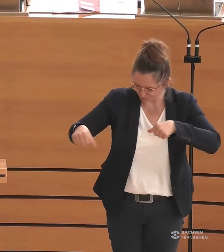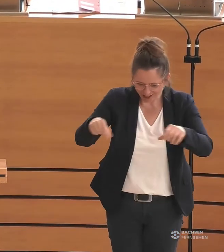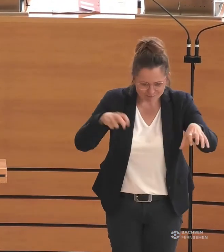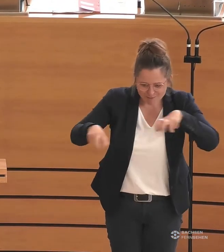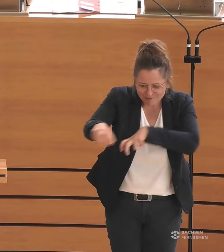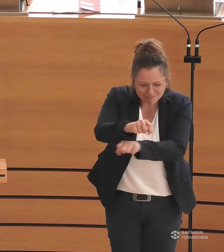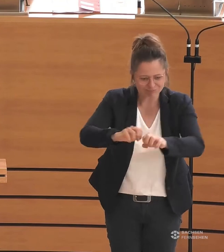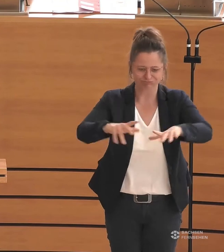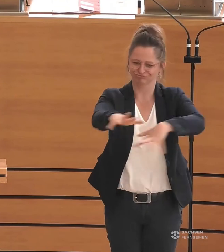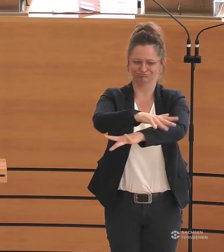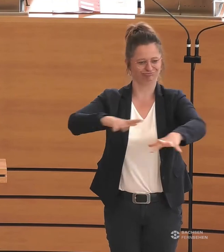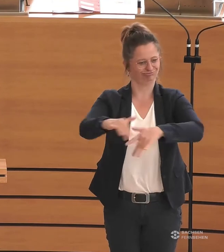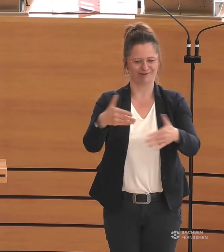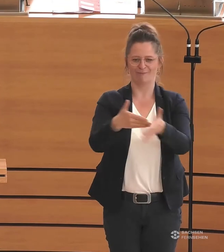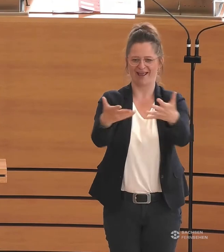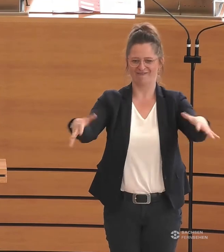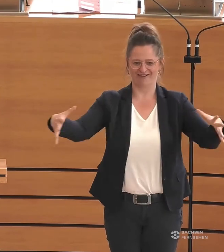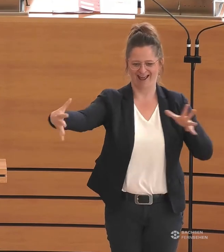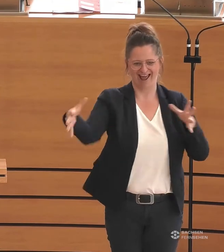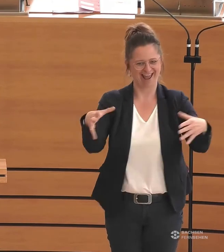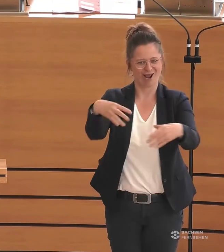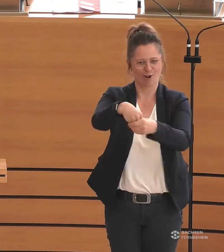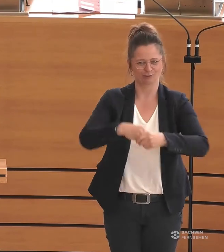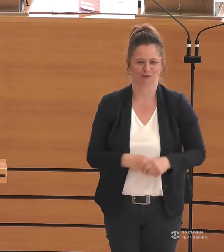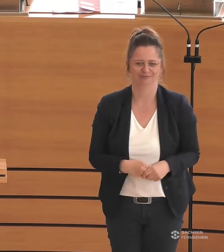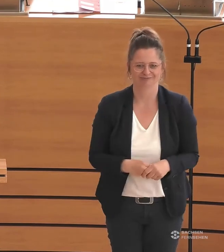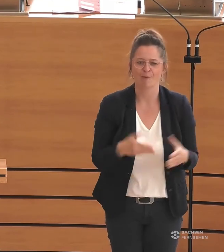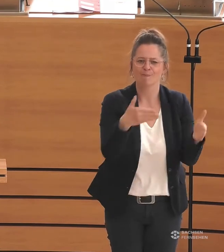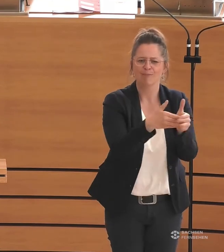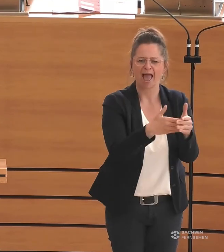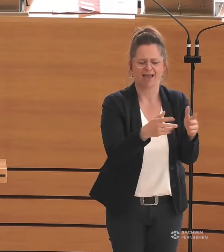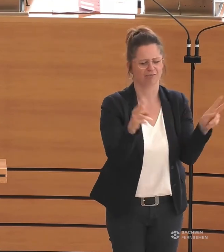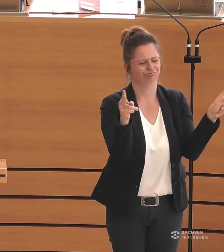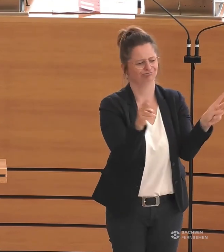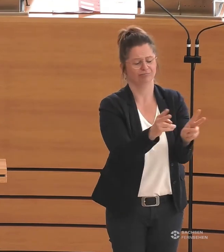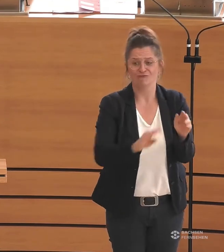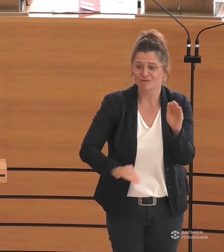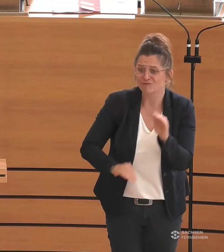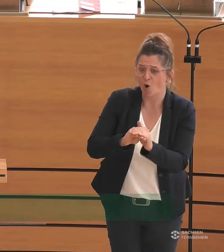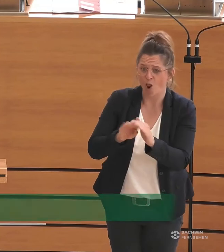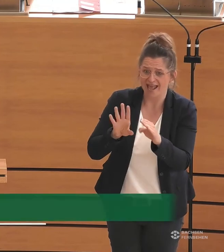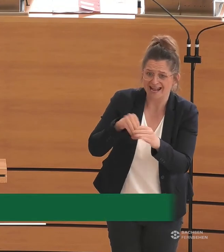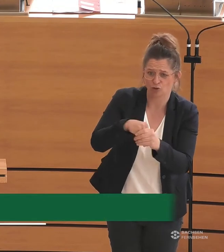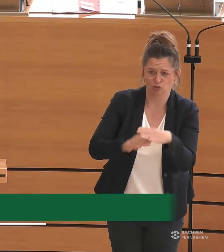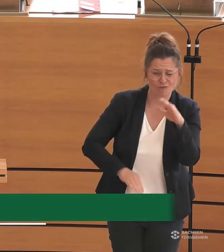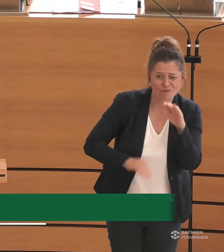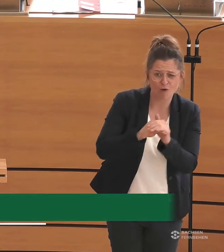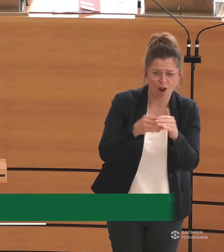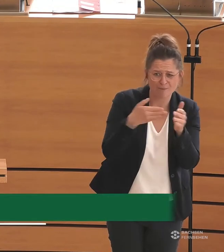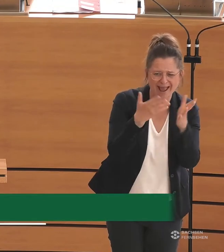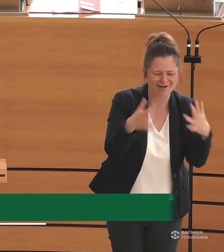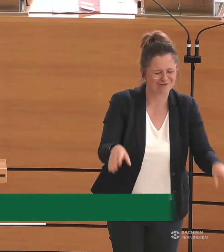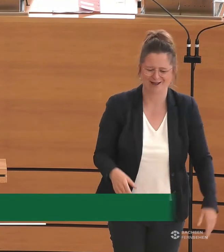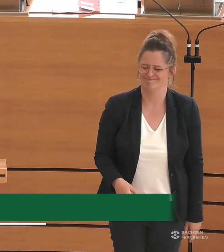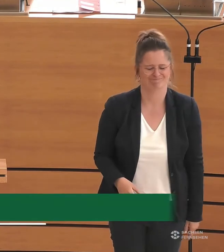sollen. Und ich würde besser sagen, ein barrierearmes Ganzes, denn eine vollständige Inklusion, eine vollständige Barrierefreiheit werden wir